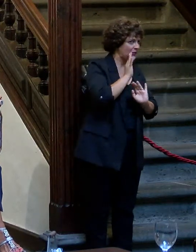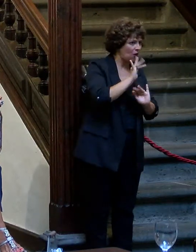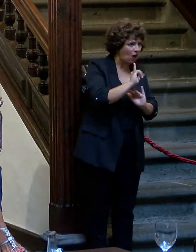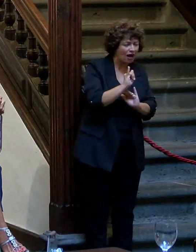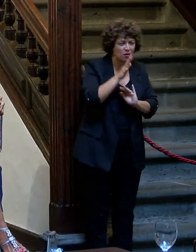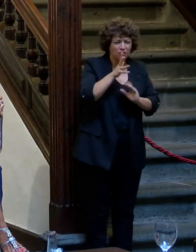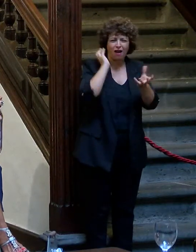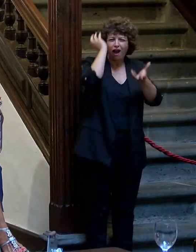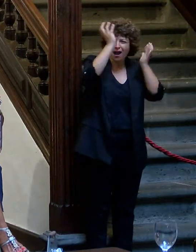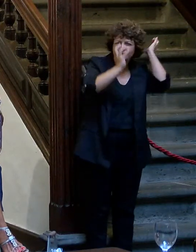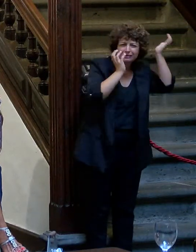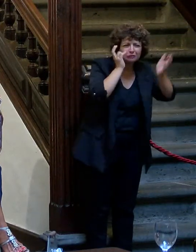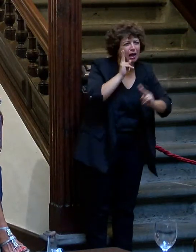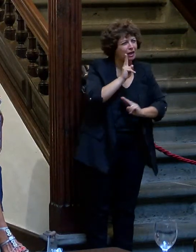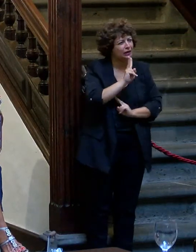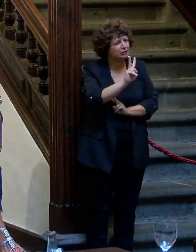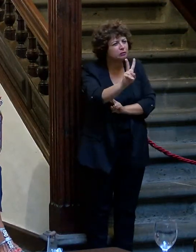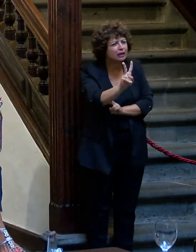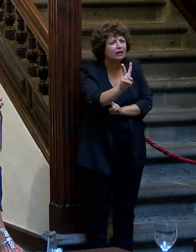los animales,